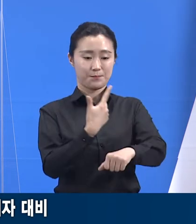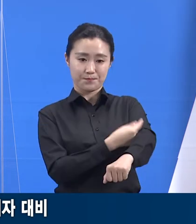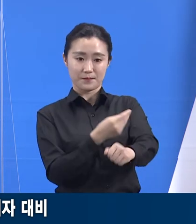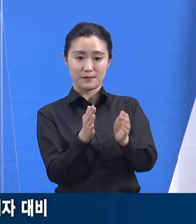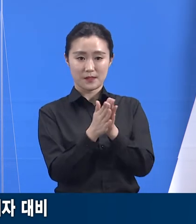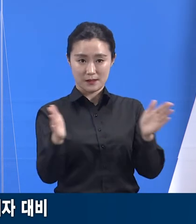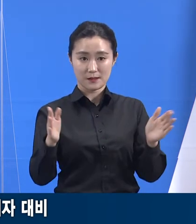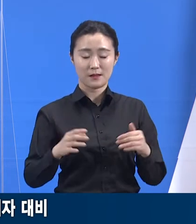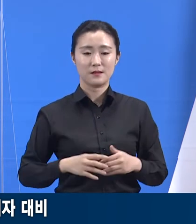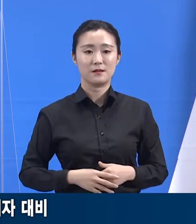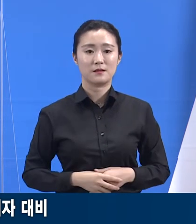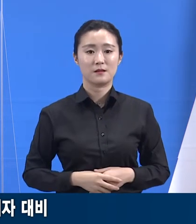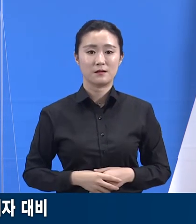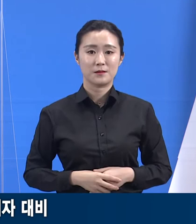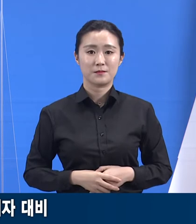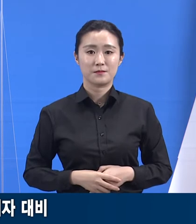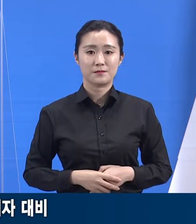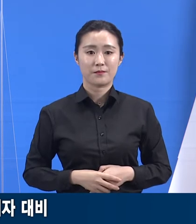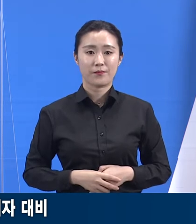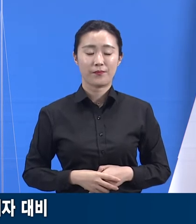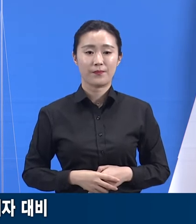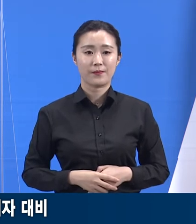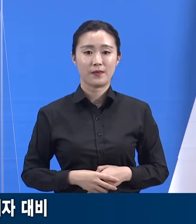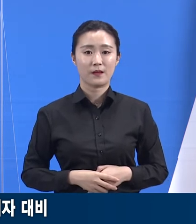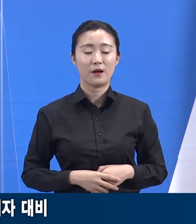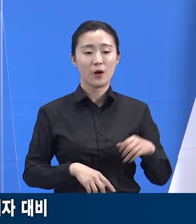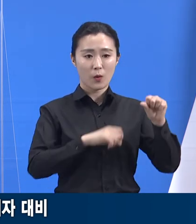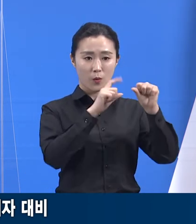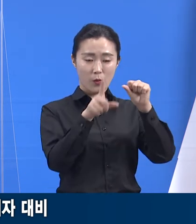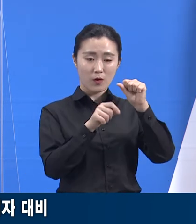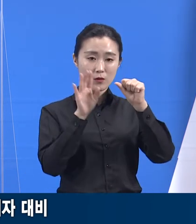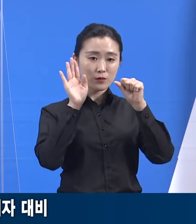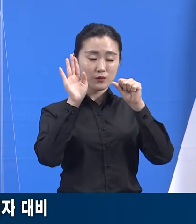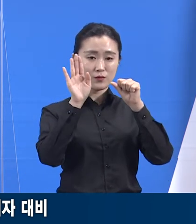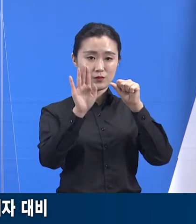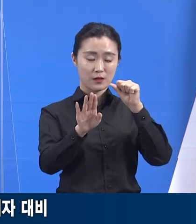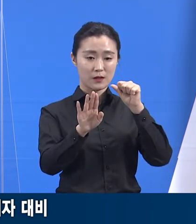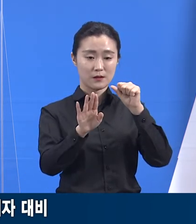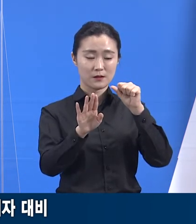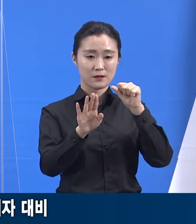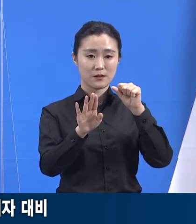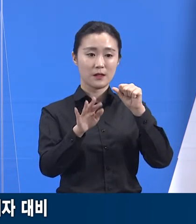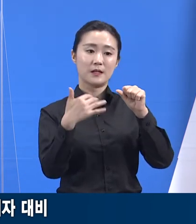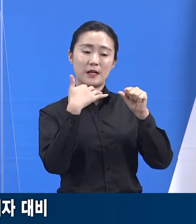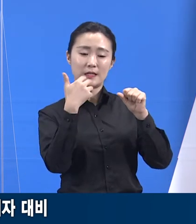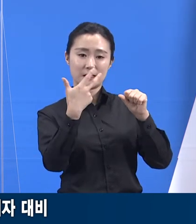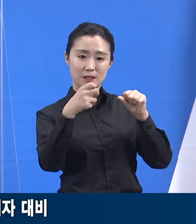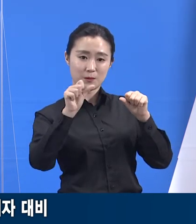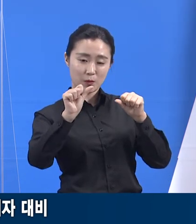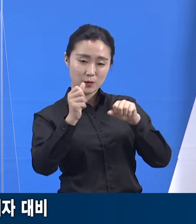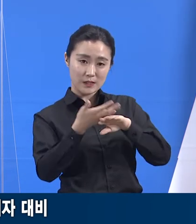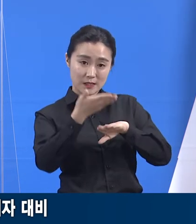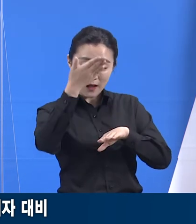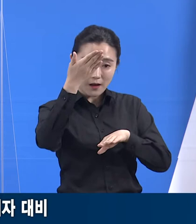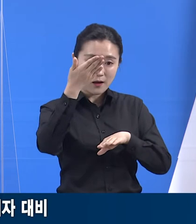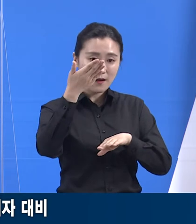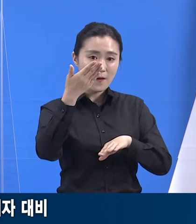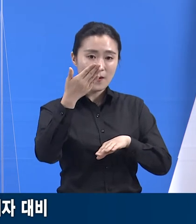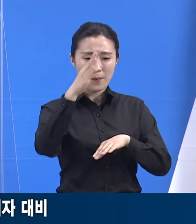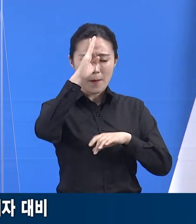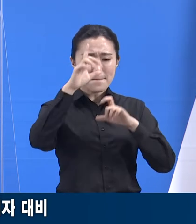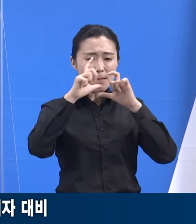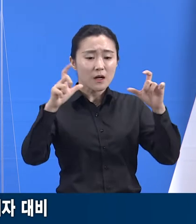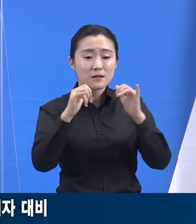접종률이 일정 수준으로 상승하기 시작한 5월 이후에 75세 이상 연령층의 감염이 급격히 감소하는